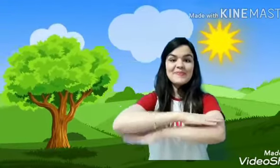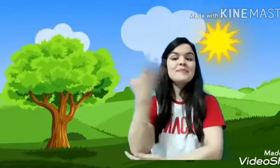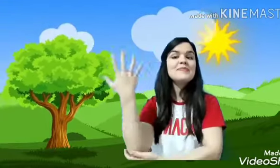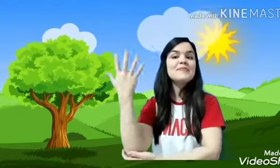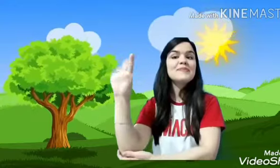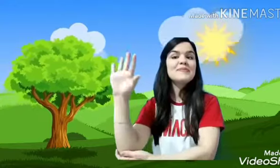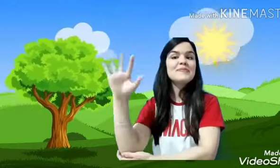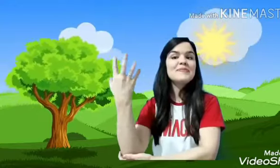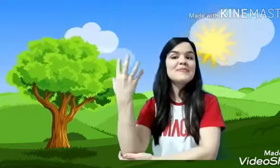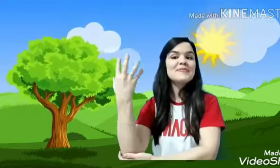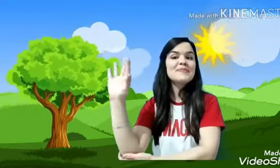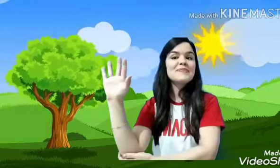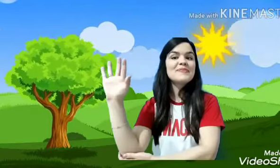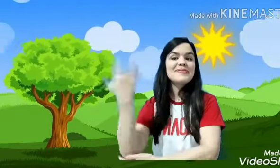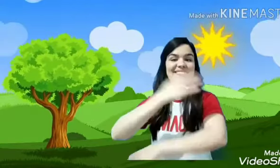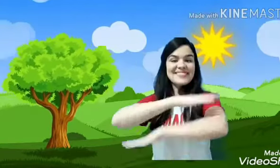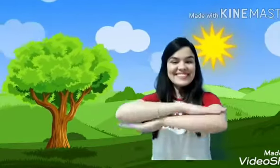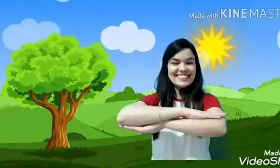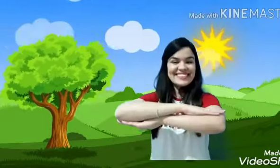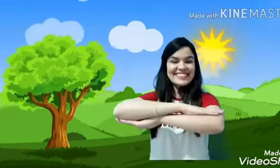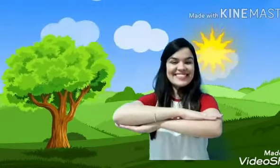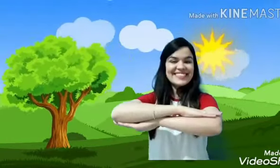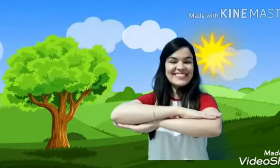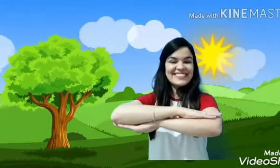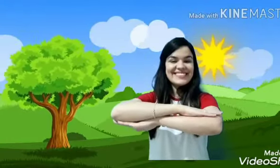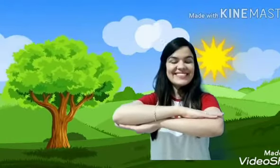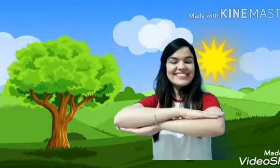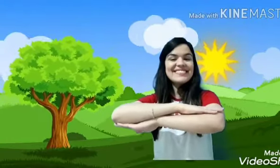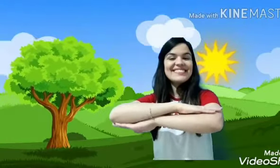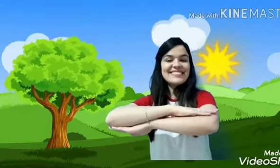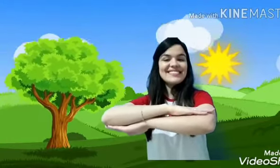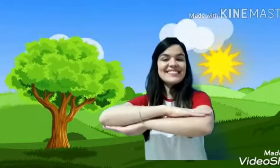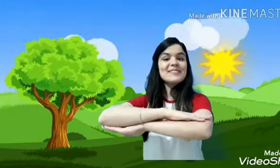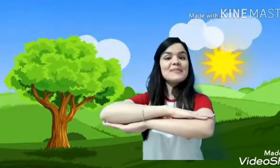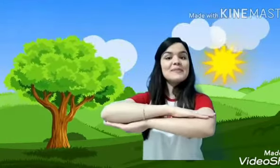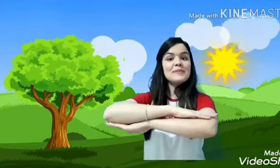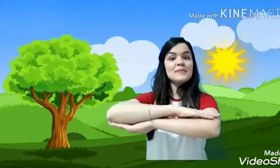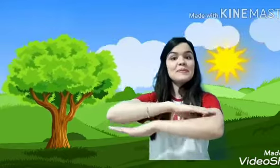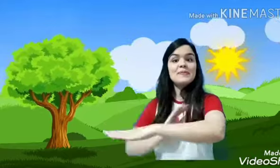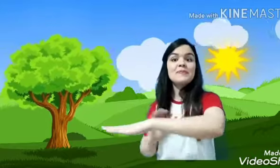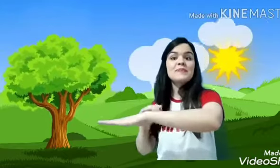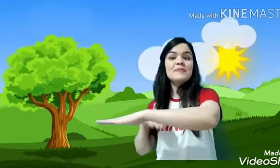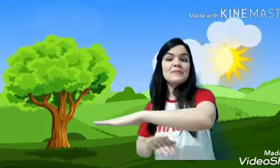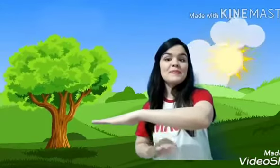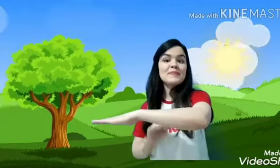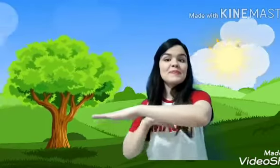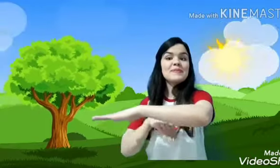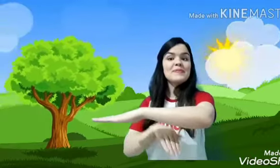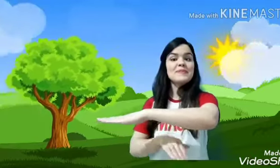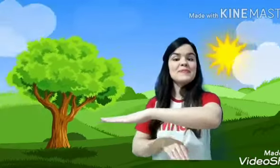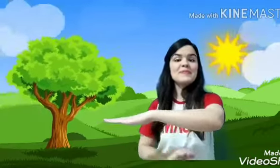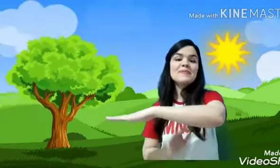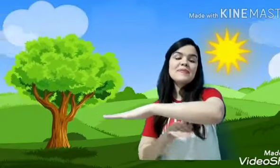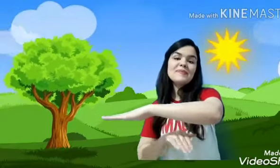Perto da árvore tem uma ponte E debaixo dela corre um rio assim